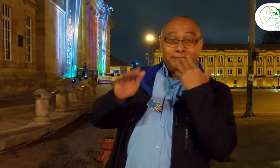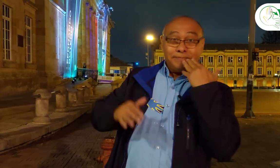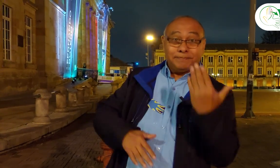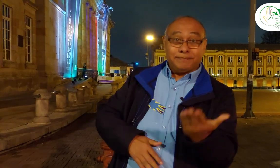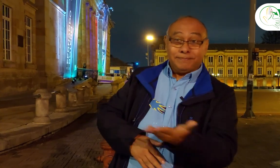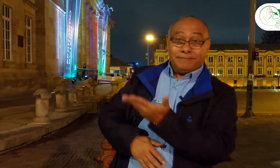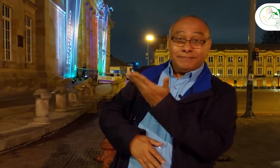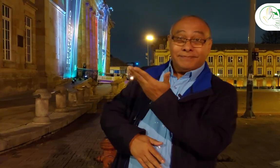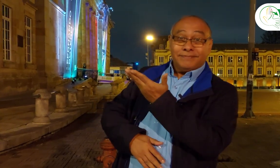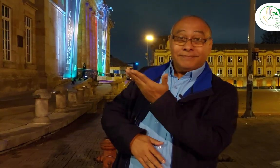imágenes.